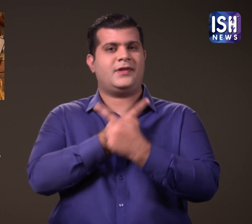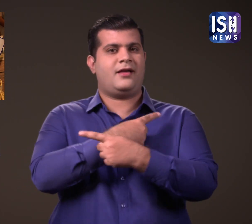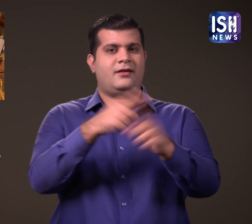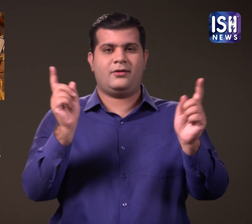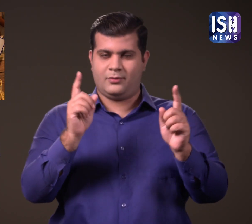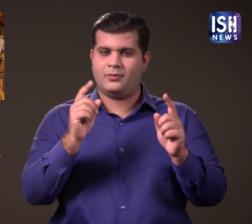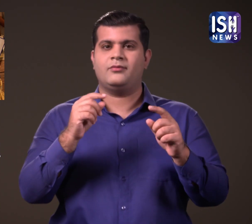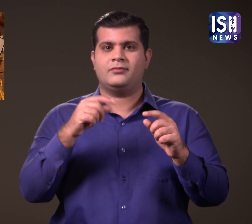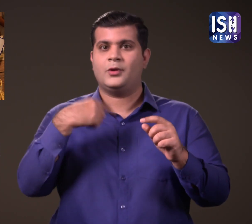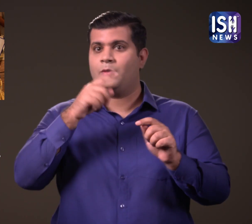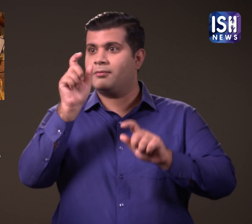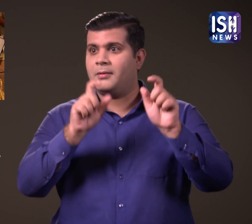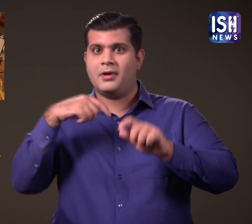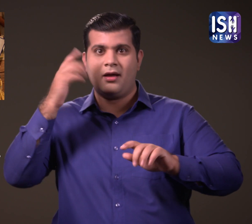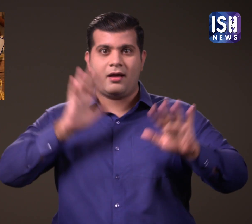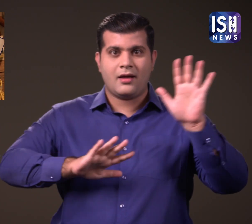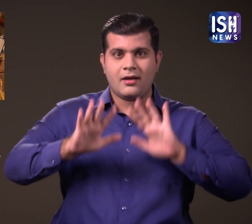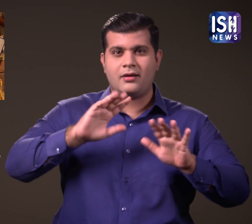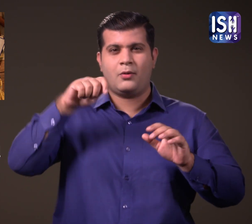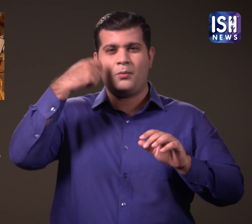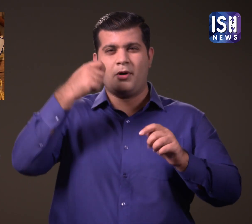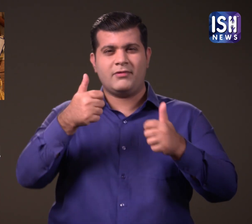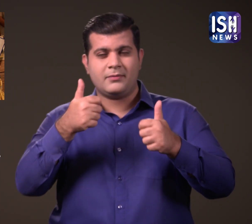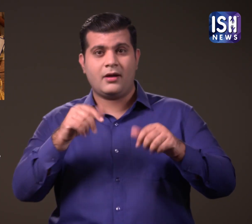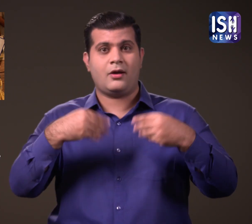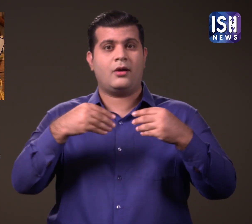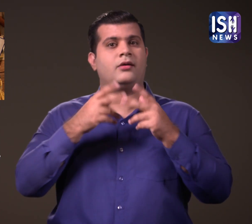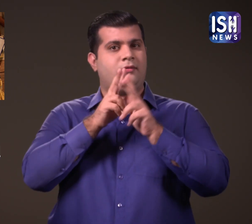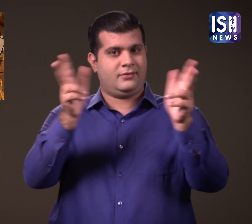कलाकारों को पुरसकार देकर सम्मानित किया गया।